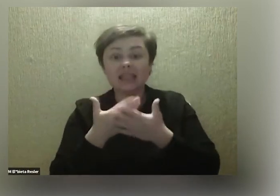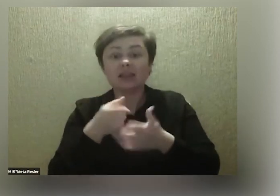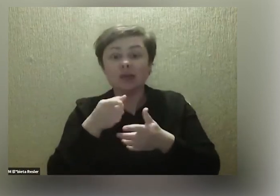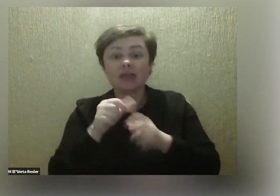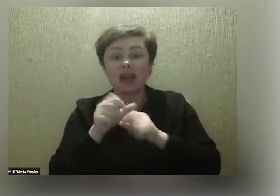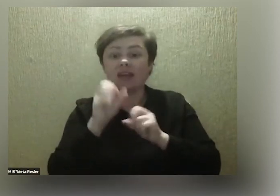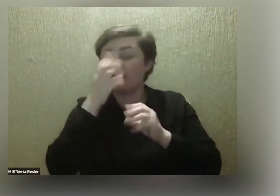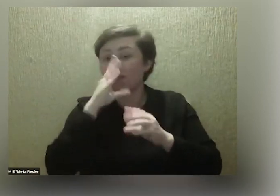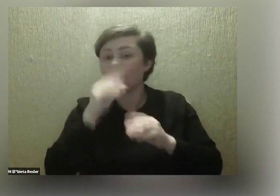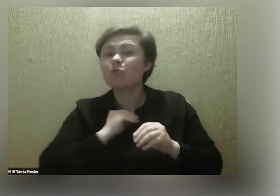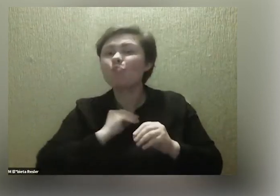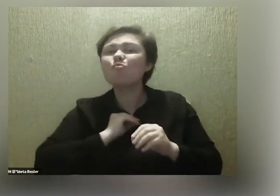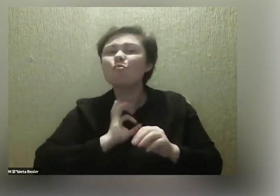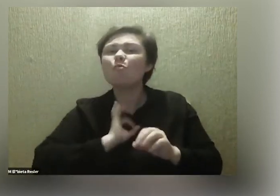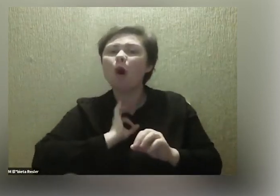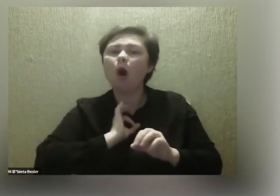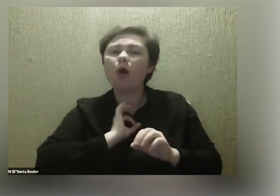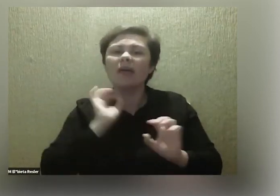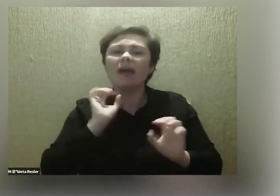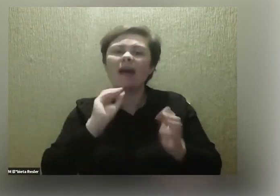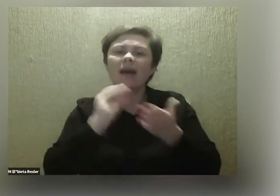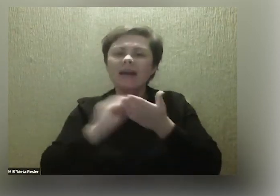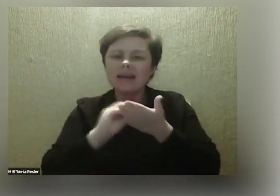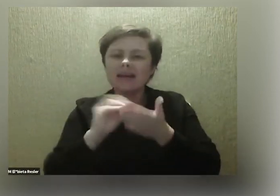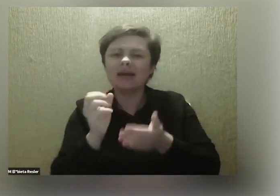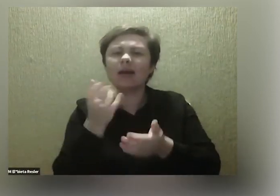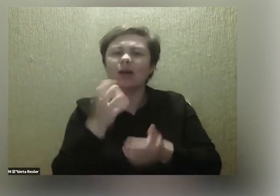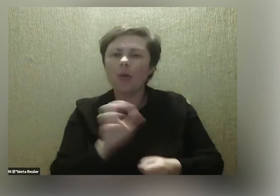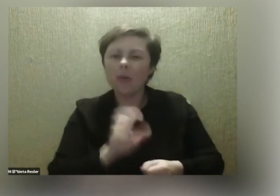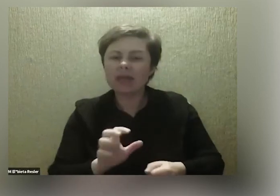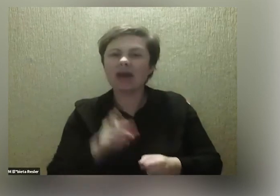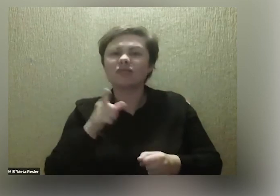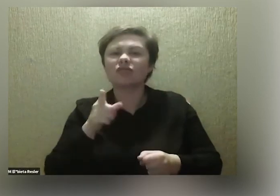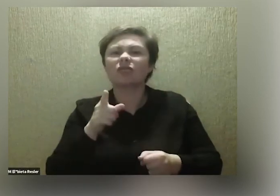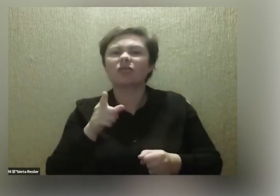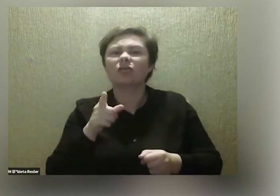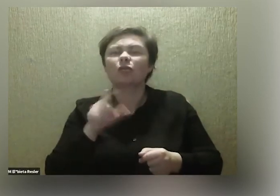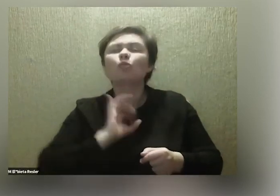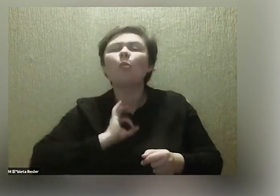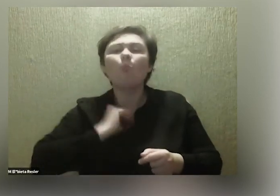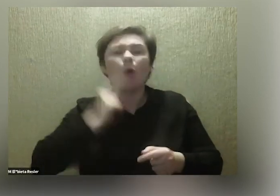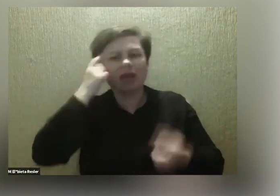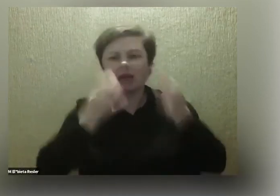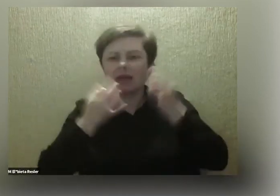wyglądają, że to są bardziej moje wątpliwości niż moje jakieś zdanie na jakiś temat.